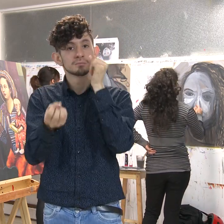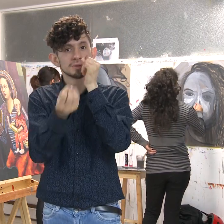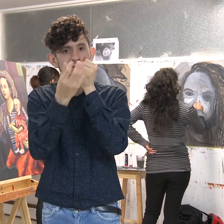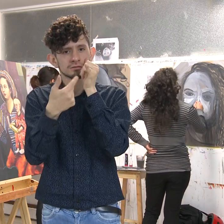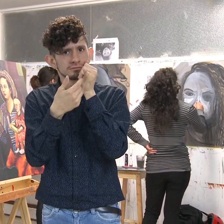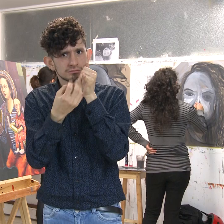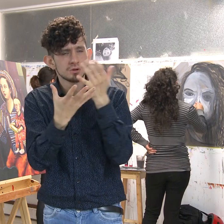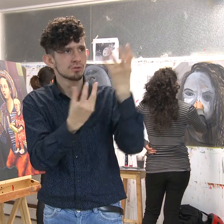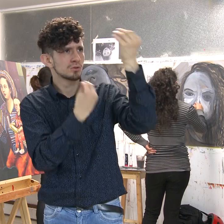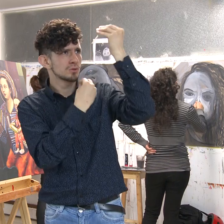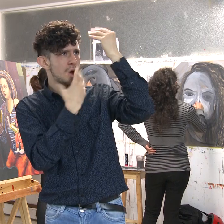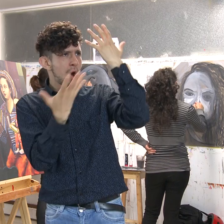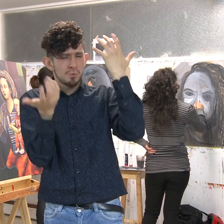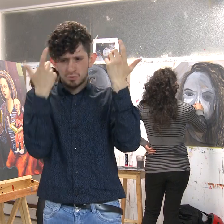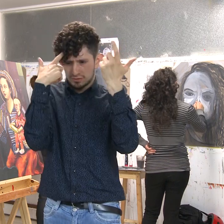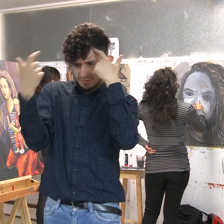como esas estrategias para enseñar.